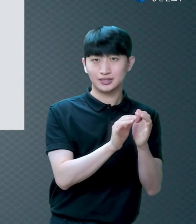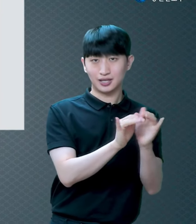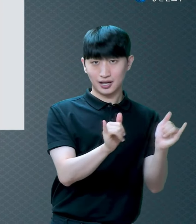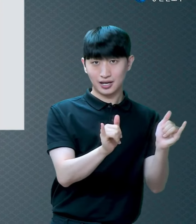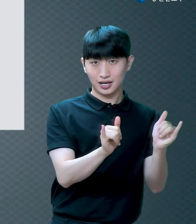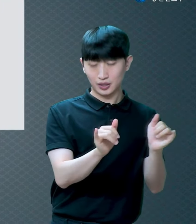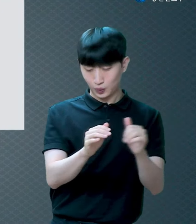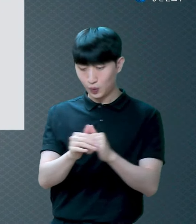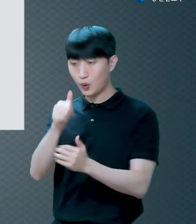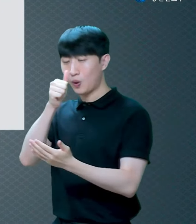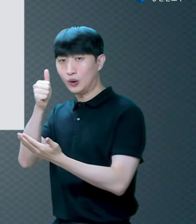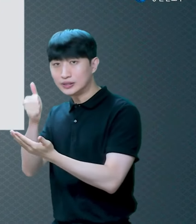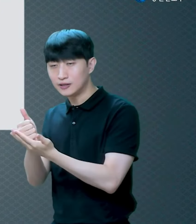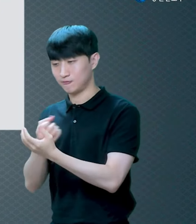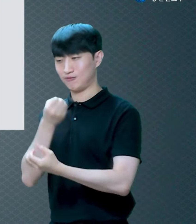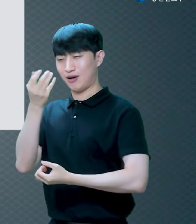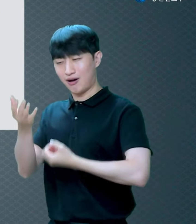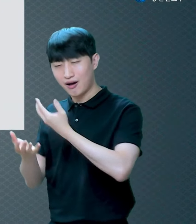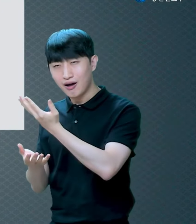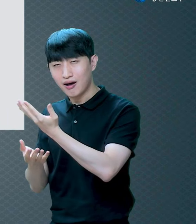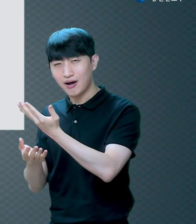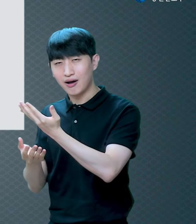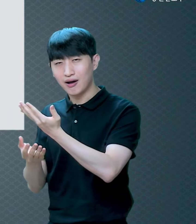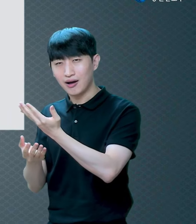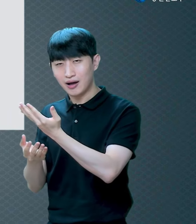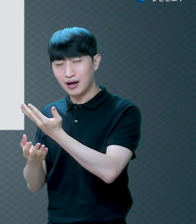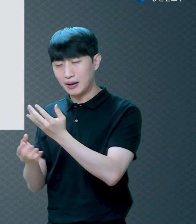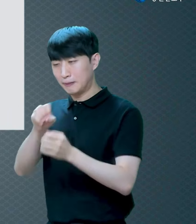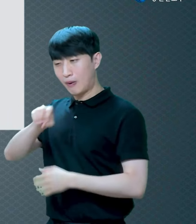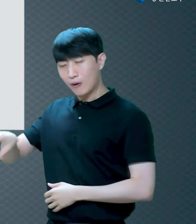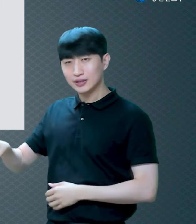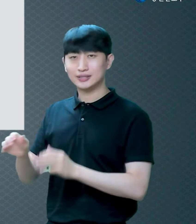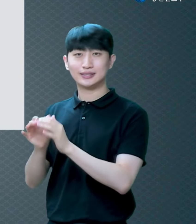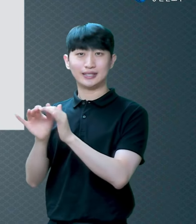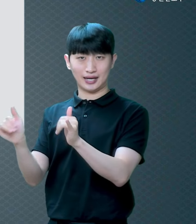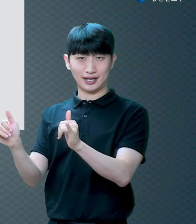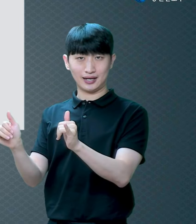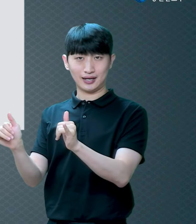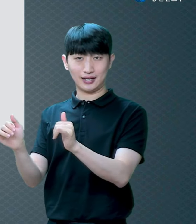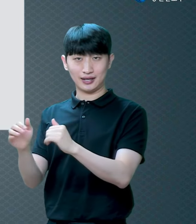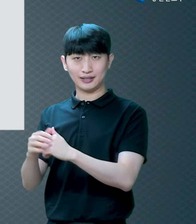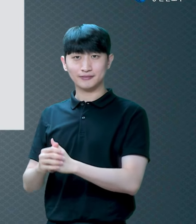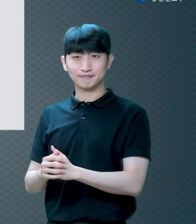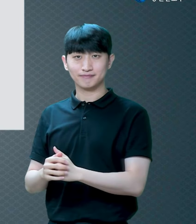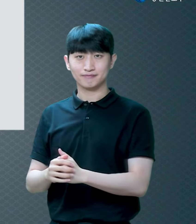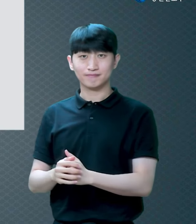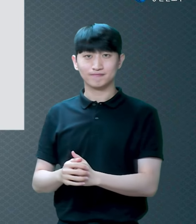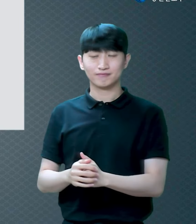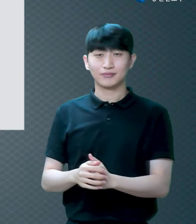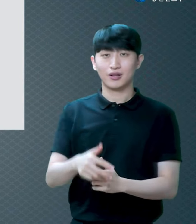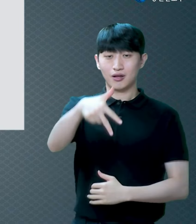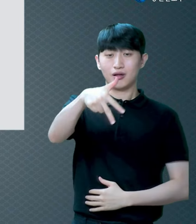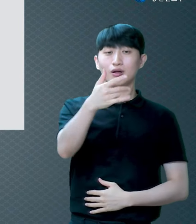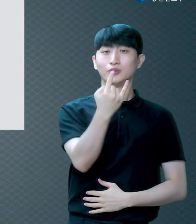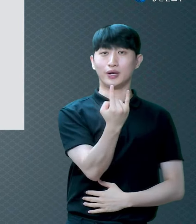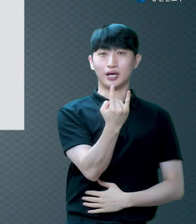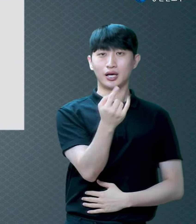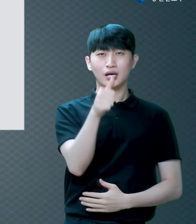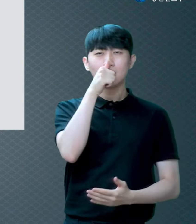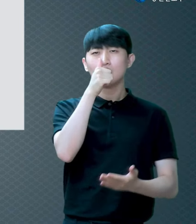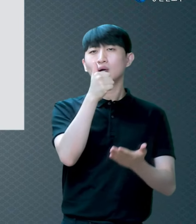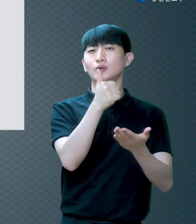버리는 자 그랬는데 이 죄라고 하는 것 자체는 너무나도 하나님 앞에